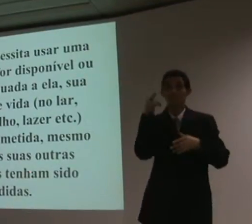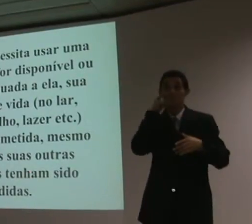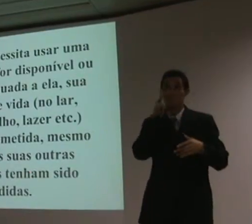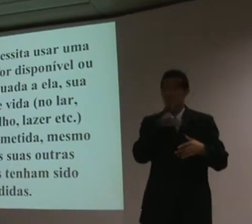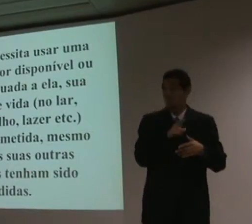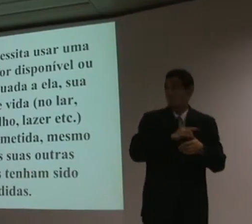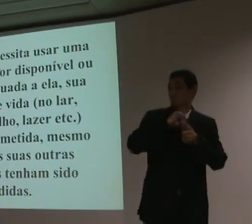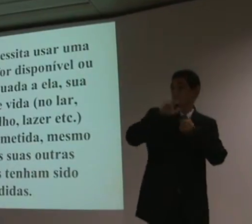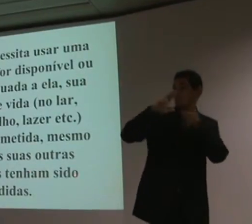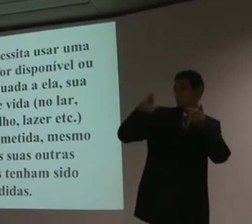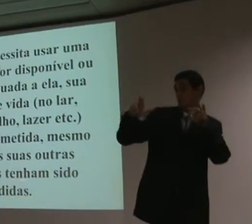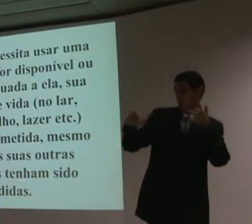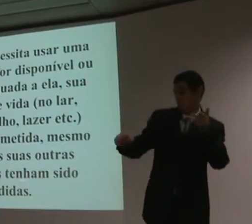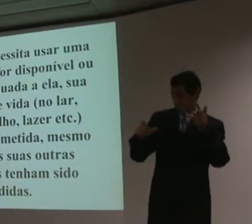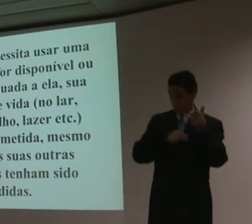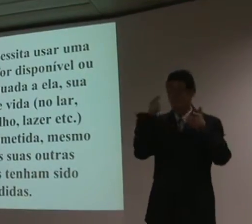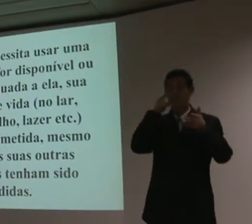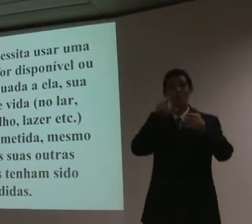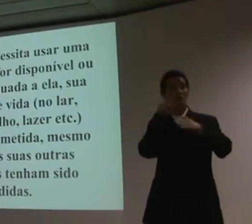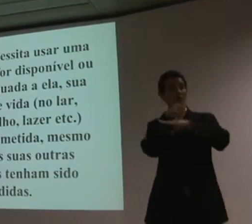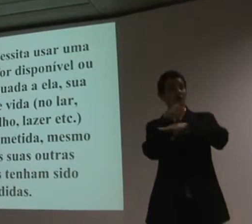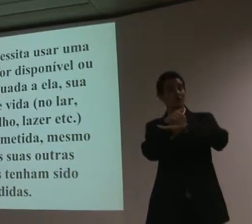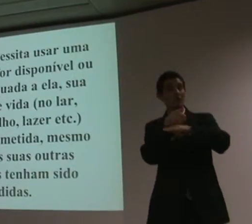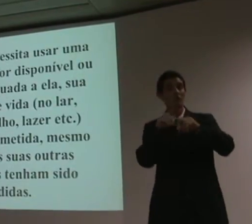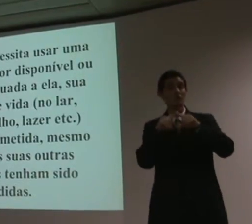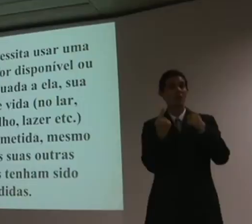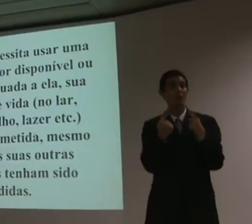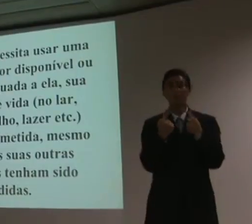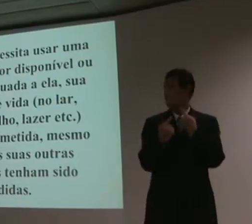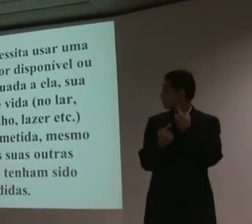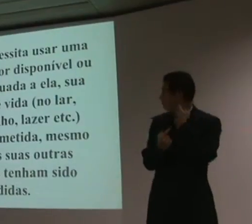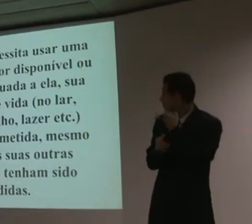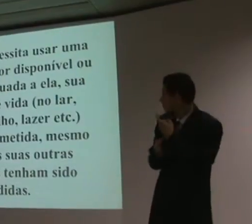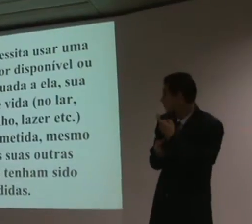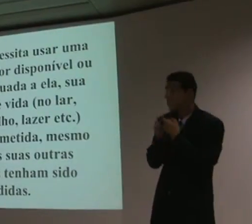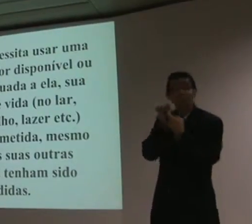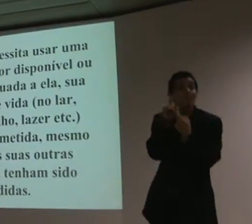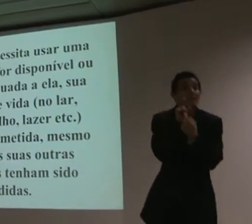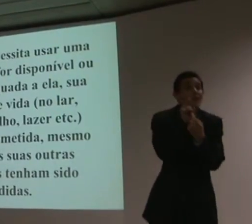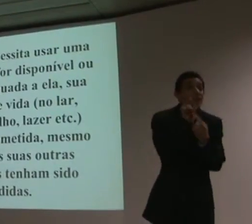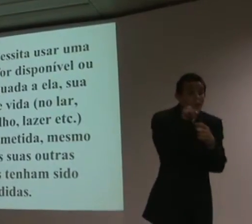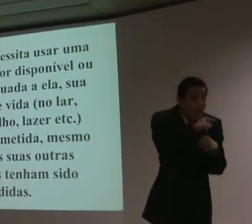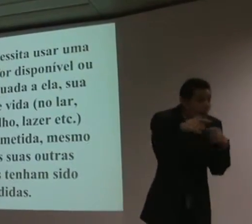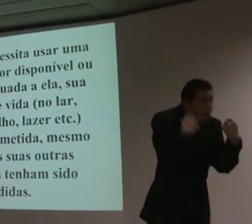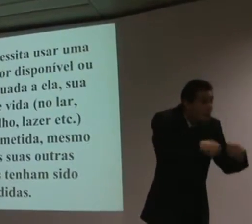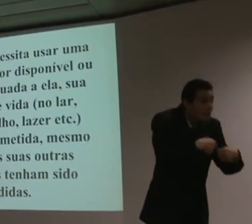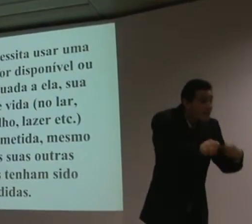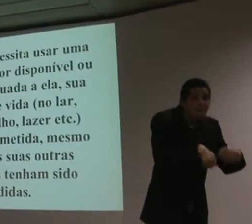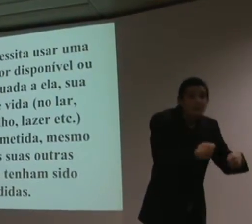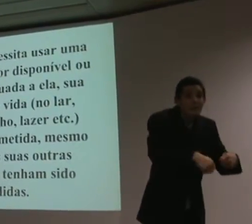outras necessidades tenham sido atendidas. Se ela precisa, é um fator decisivo.